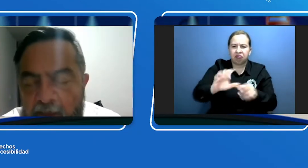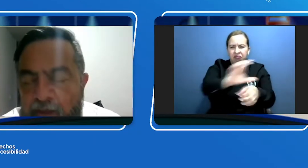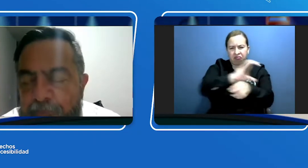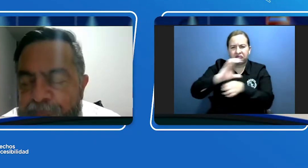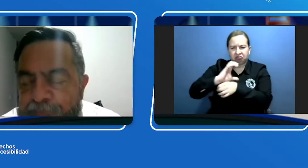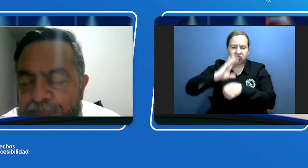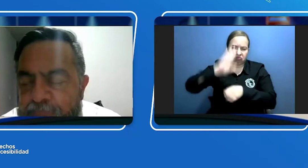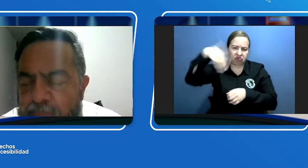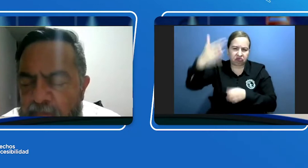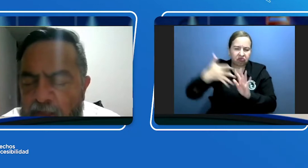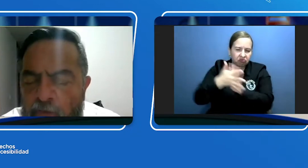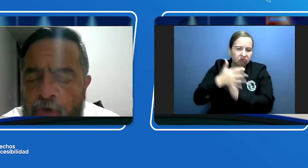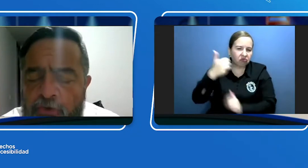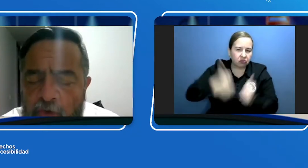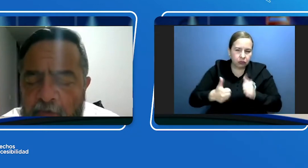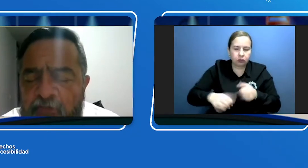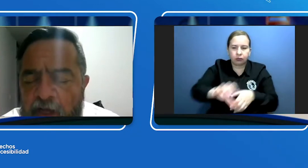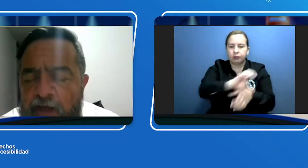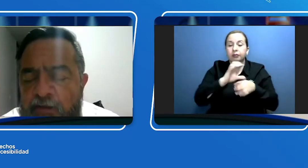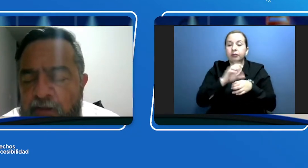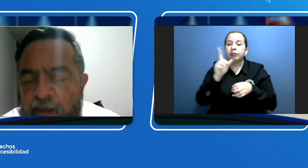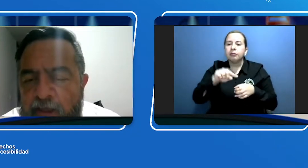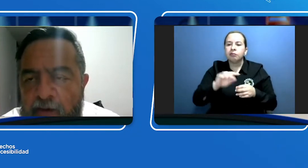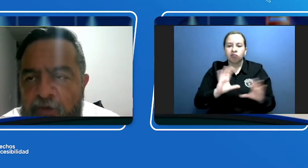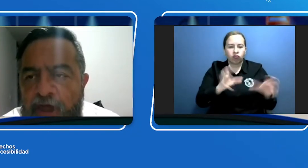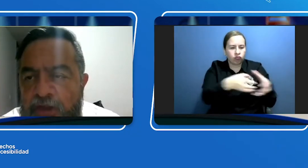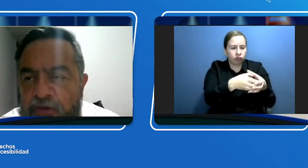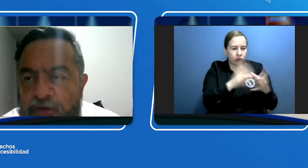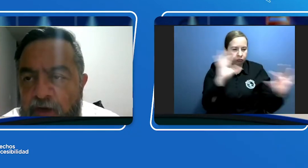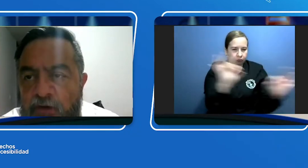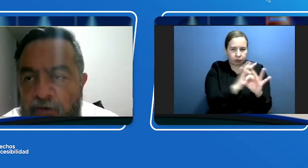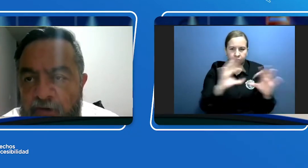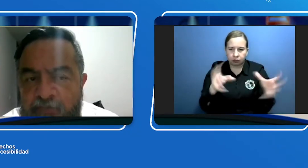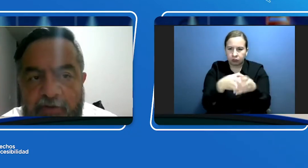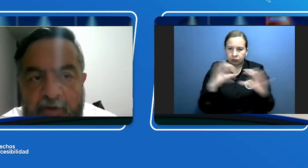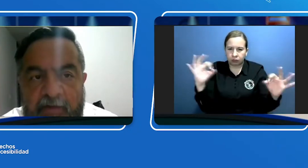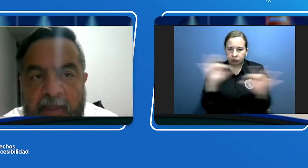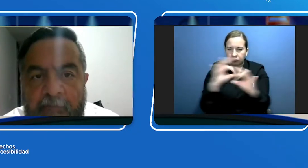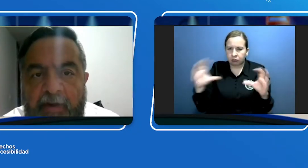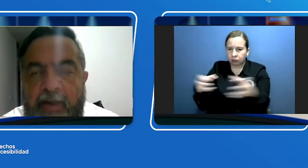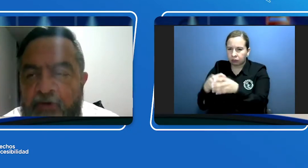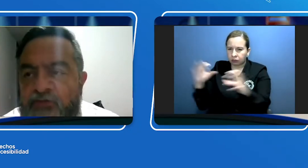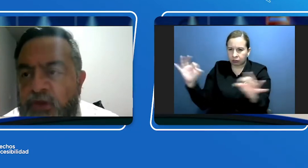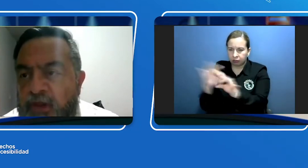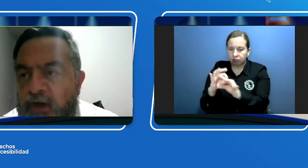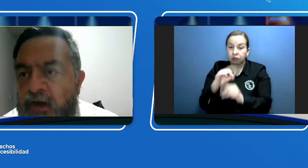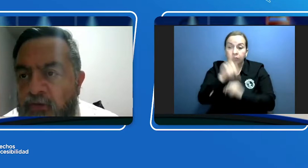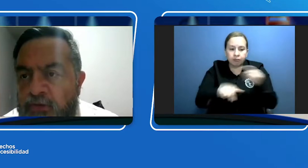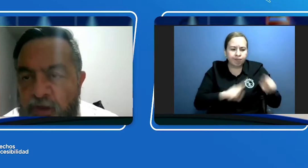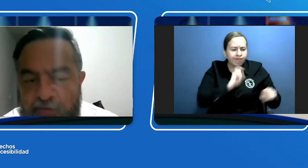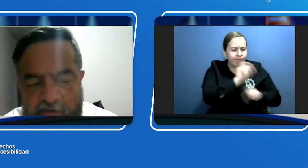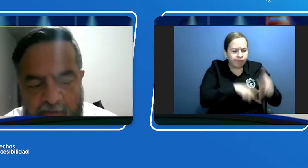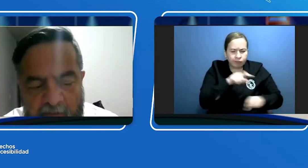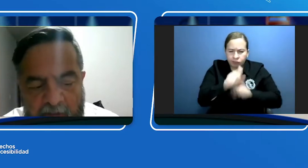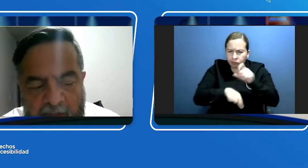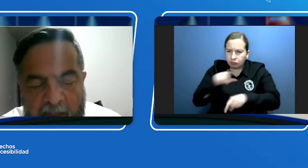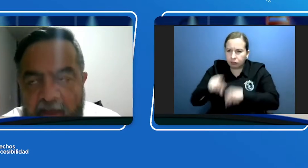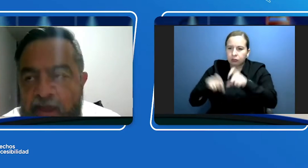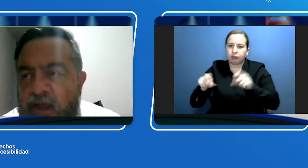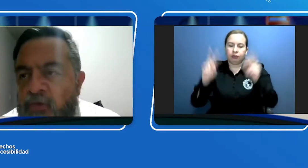y unos grupos focales que vamos a desarrollar con algunas personas para profundizar en algunos temas. ¿Qué queremos